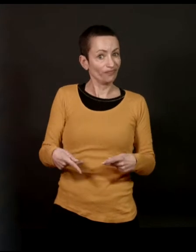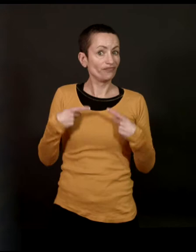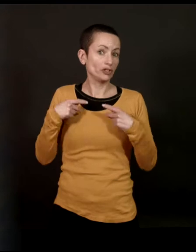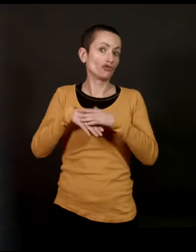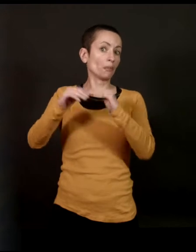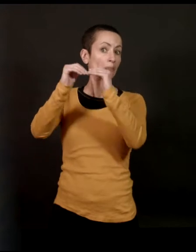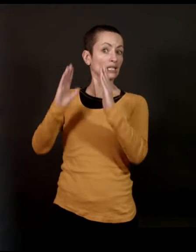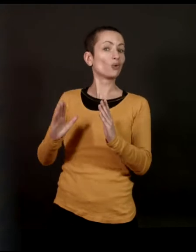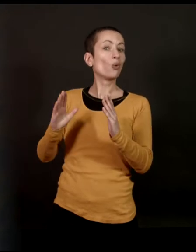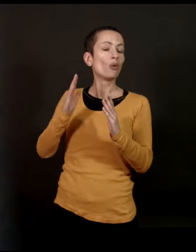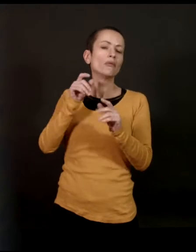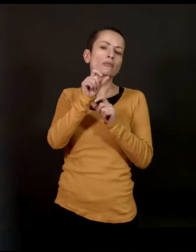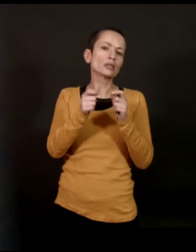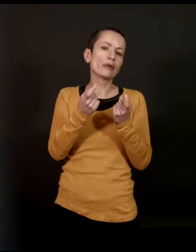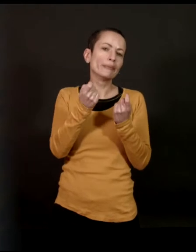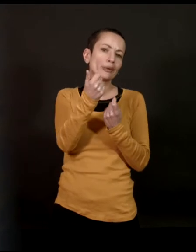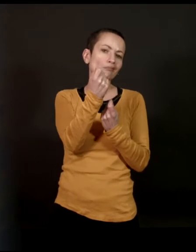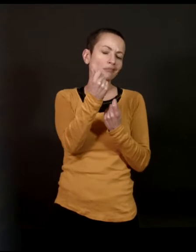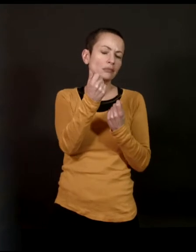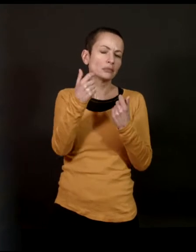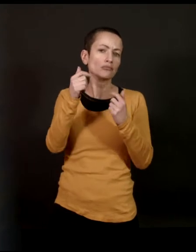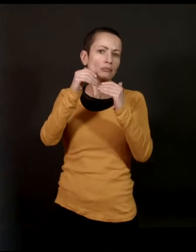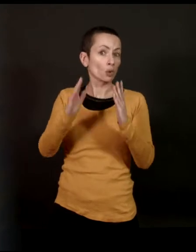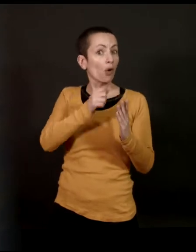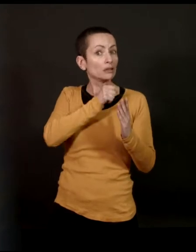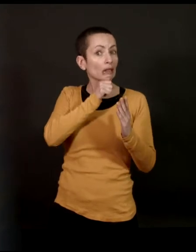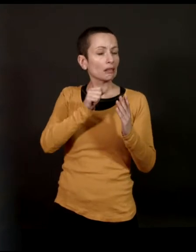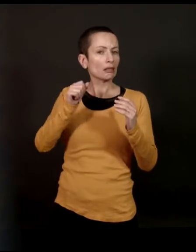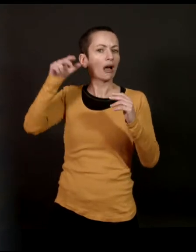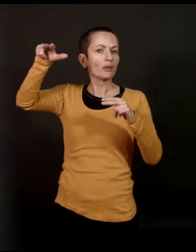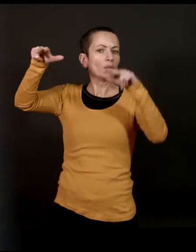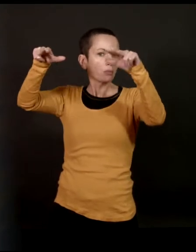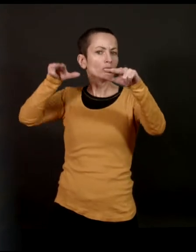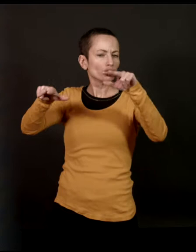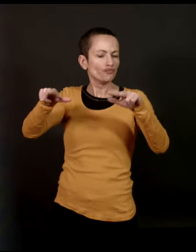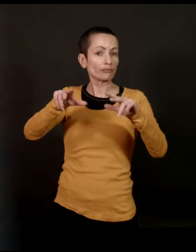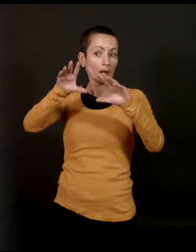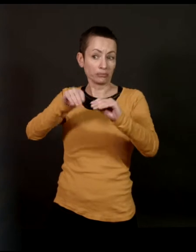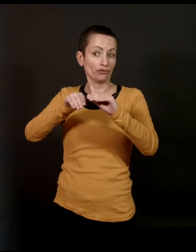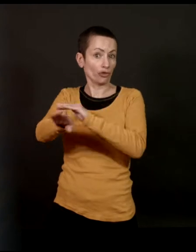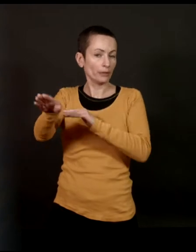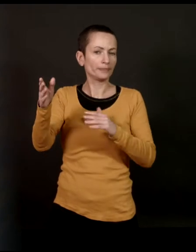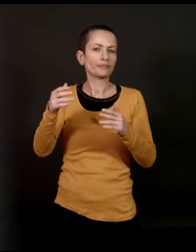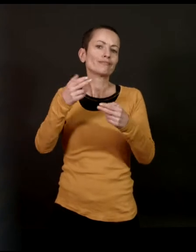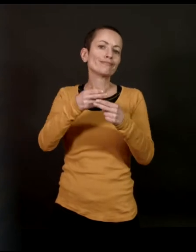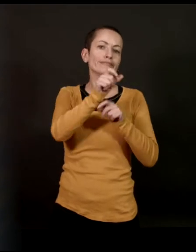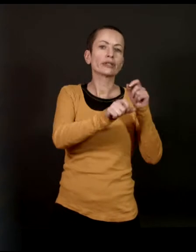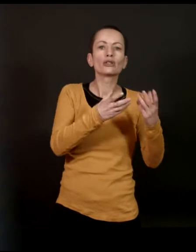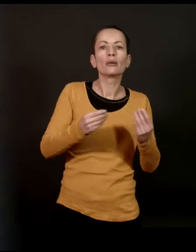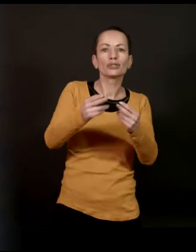il vit dans une maison où sont logés des gens avec peu de moyens, qui est une maison ancienne, mais découpée en appartement. Et c'est surnommé